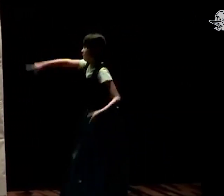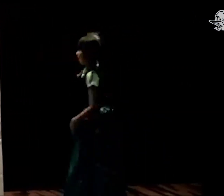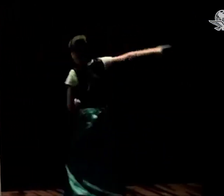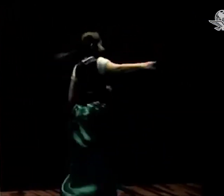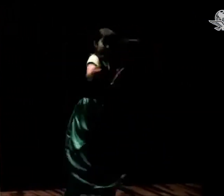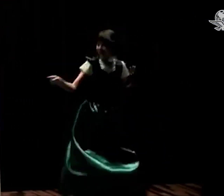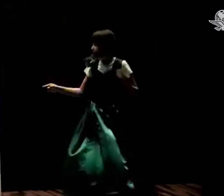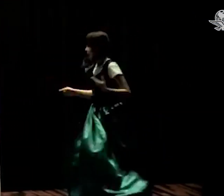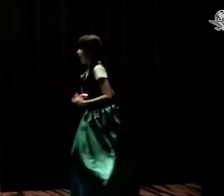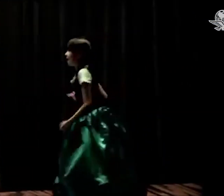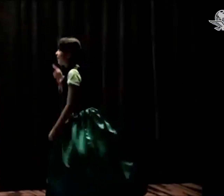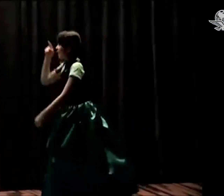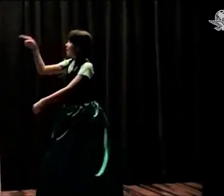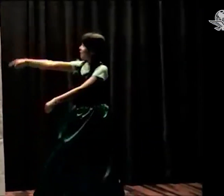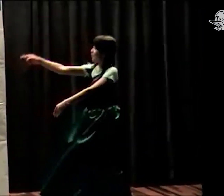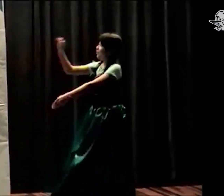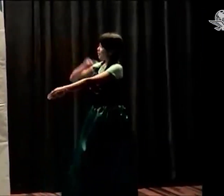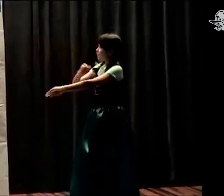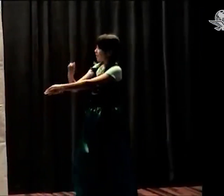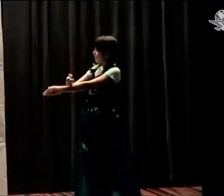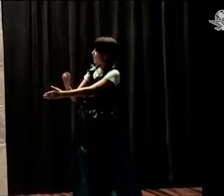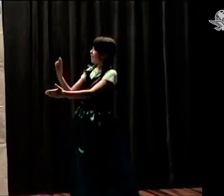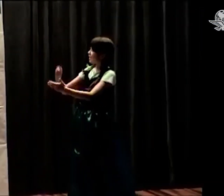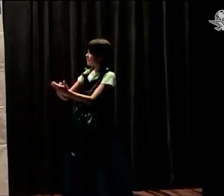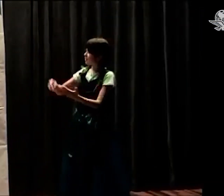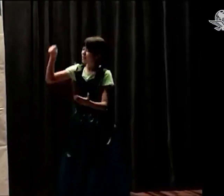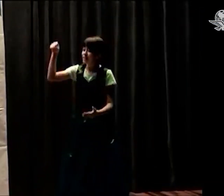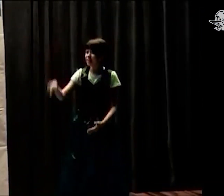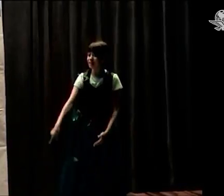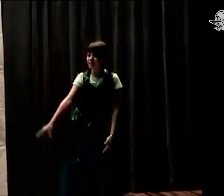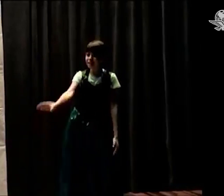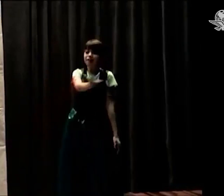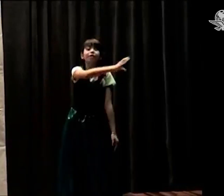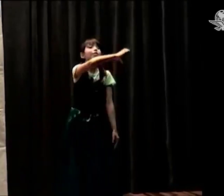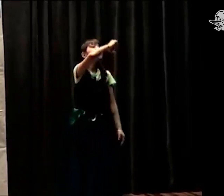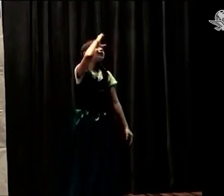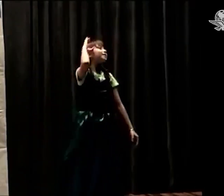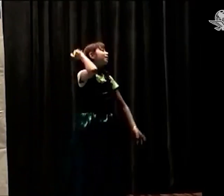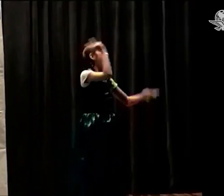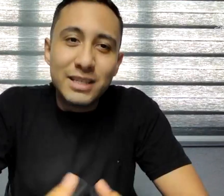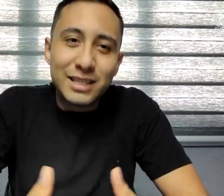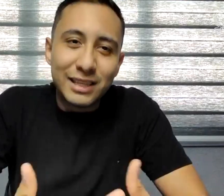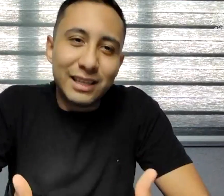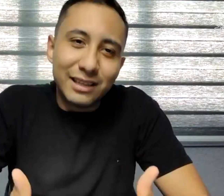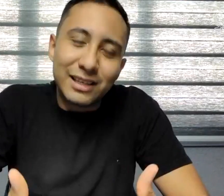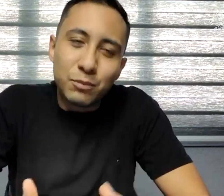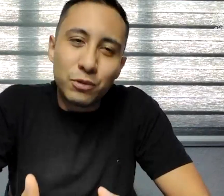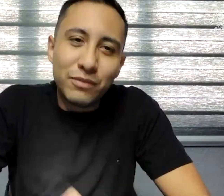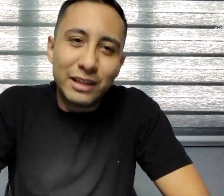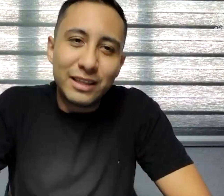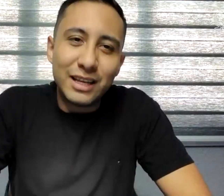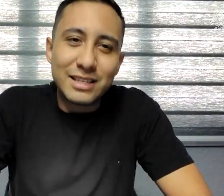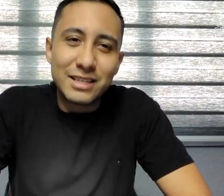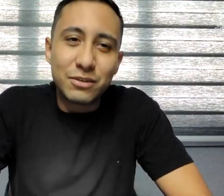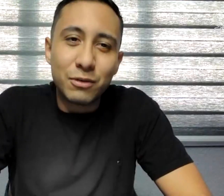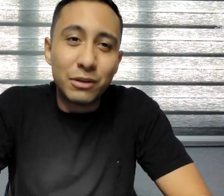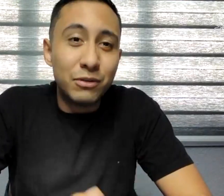de teatro y no hay intérpretes entonces pues no puedes entender, no tienes la información que se está dando Sí, es muy diferente la sensación cuando hay un